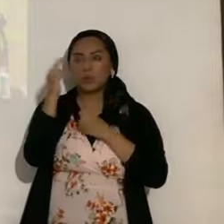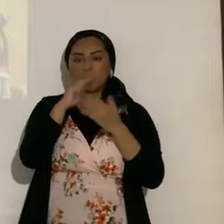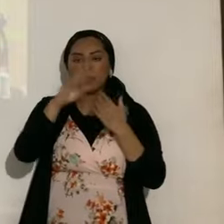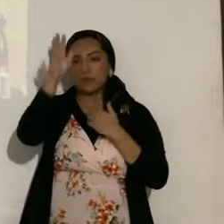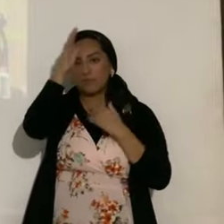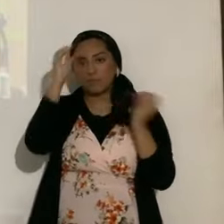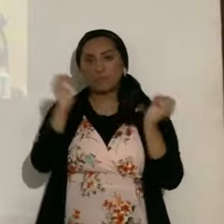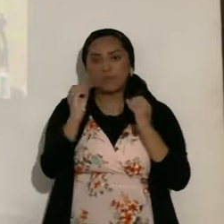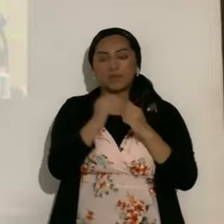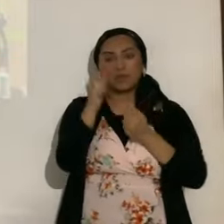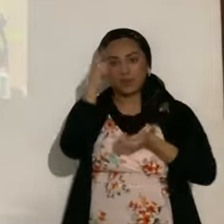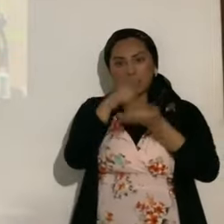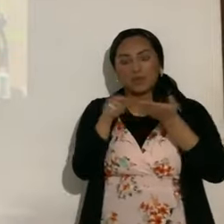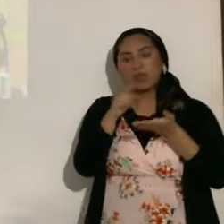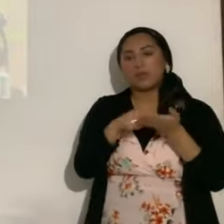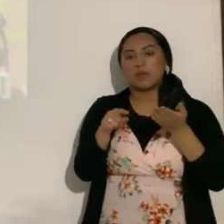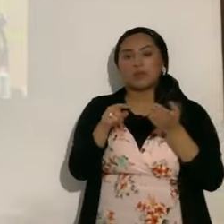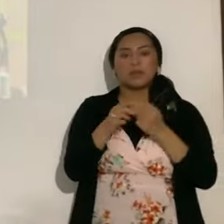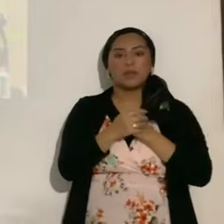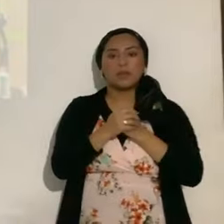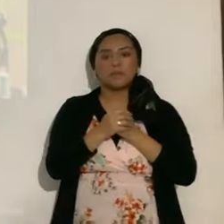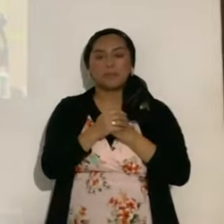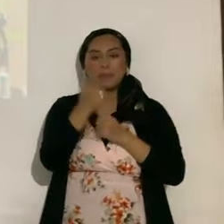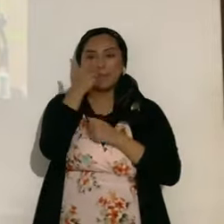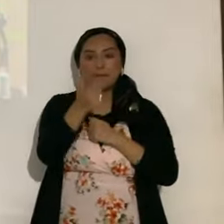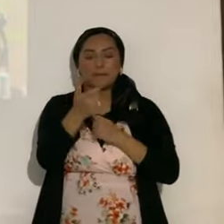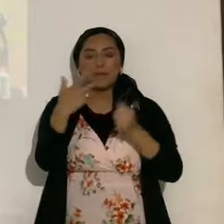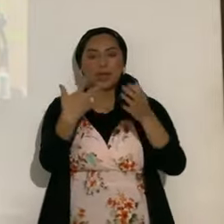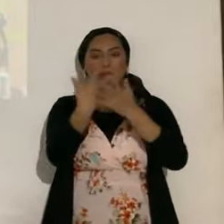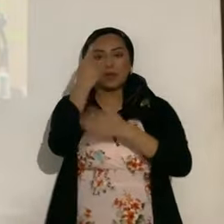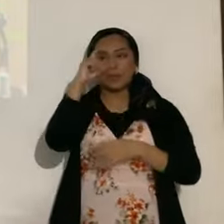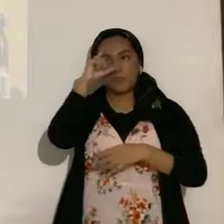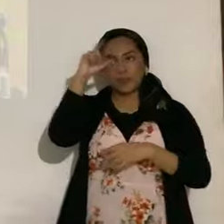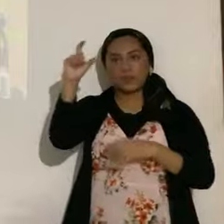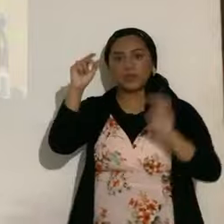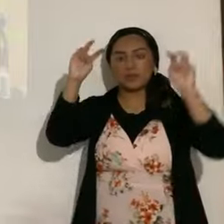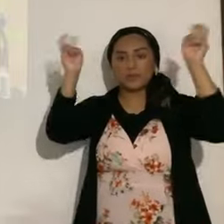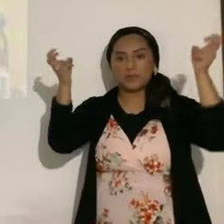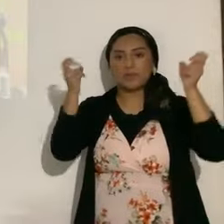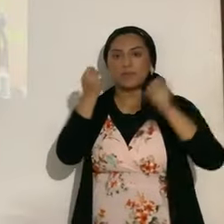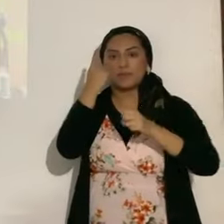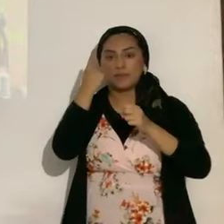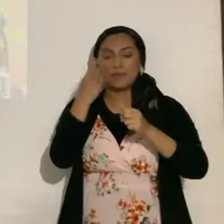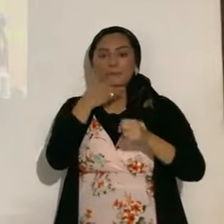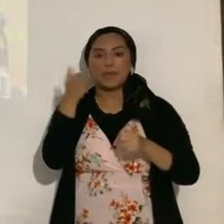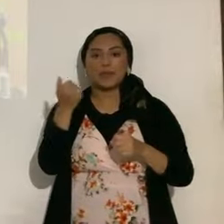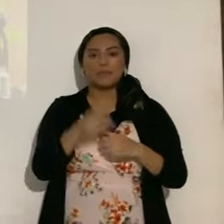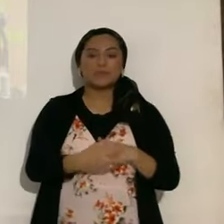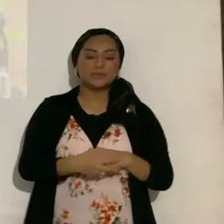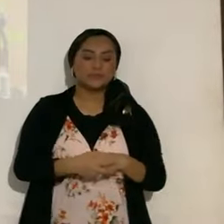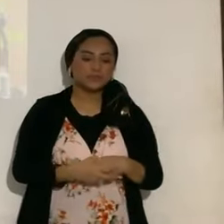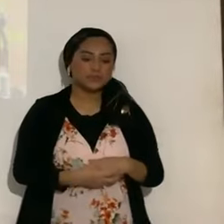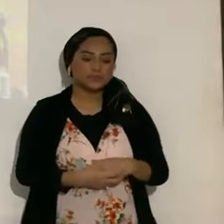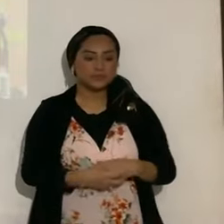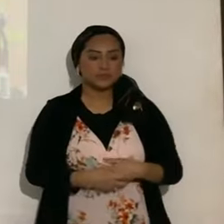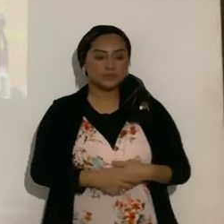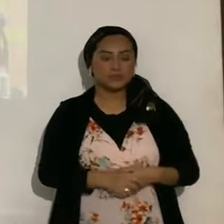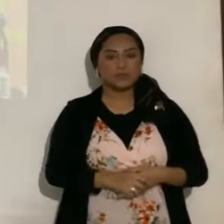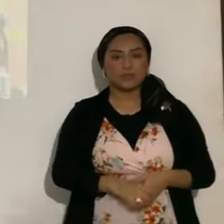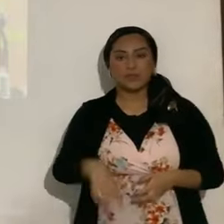pueden buscar el tema de Rosh Hodes para que se le pueda entender mejor a estos conceptos que acabo de comentar. La luna y el